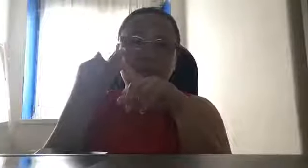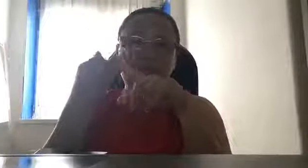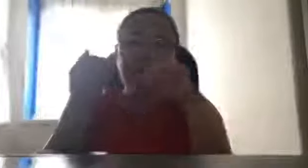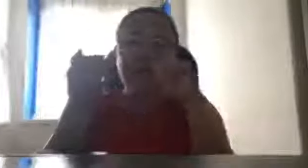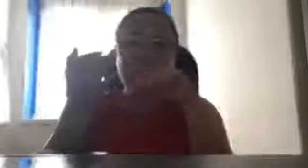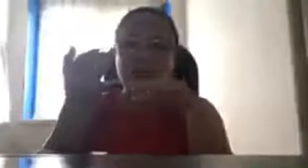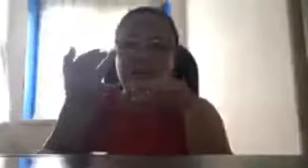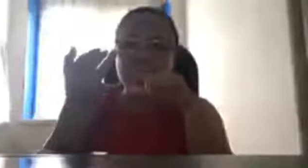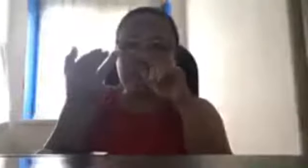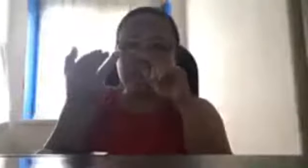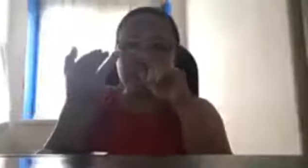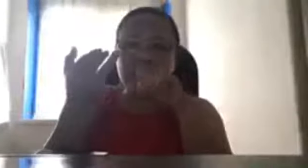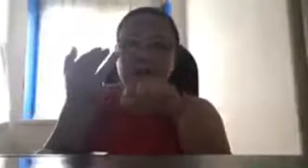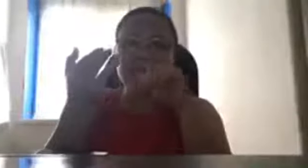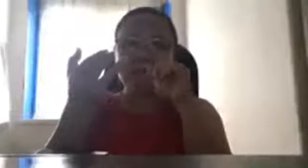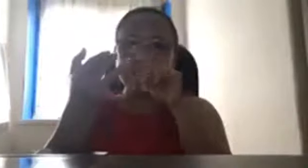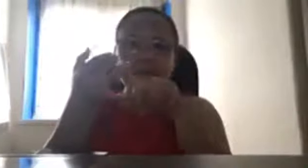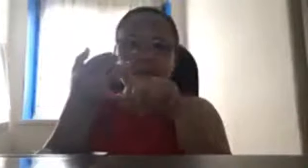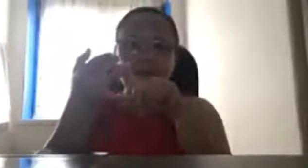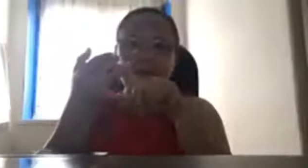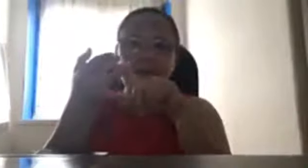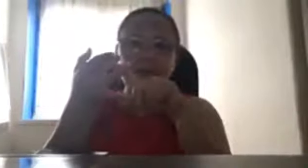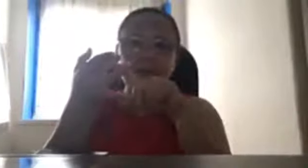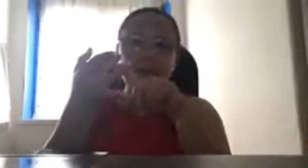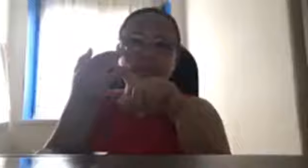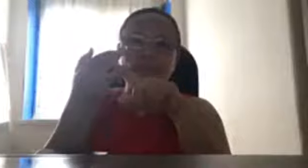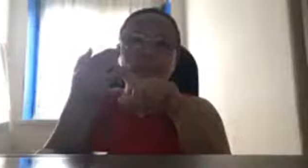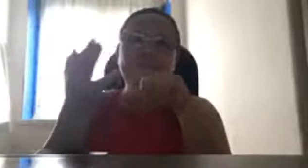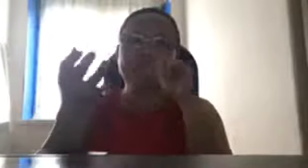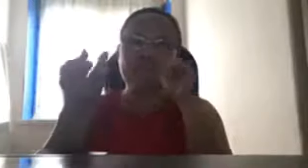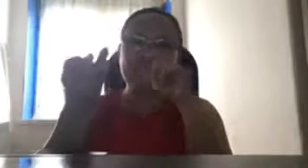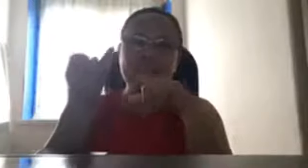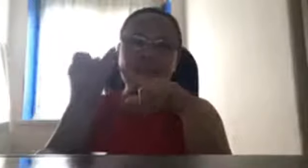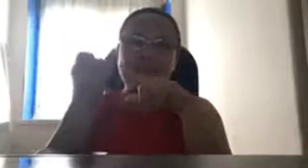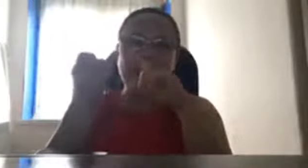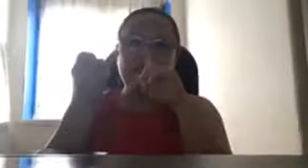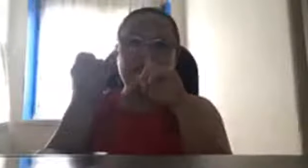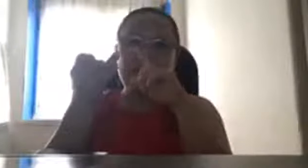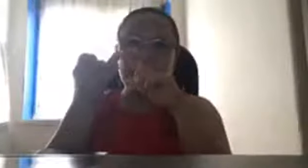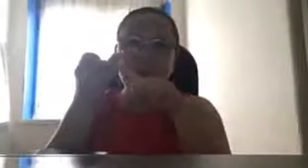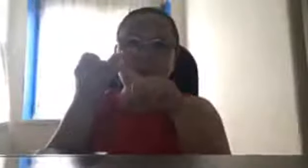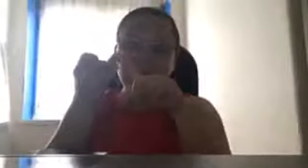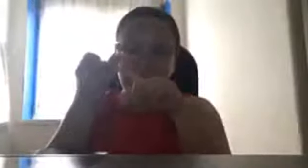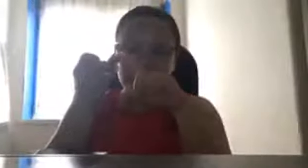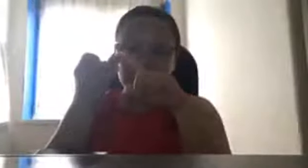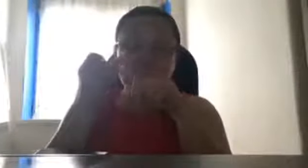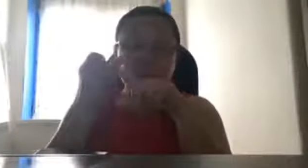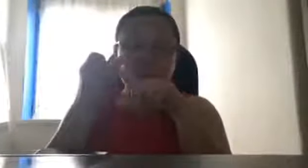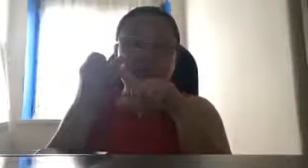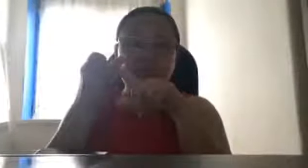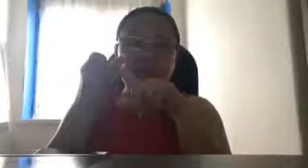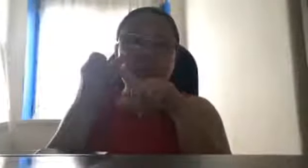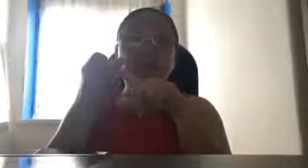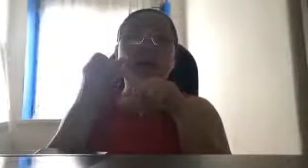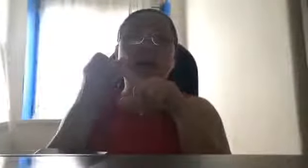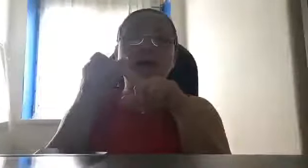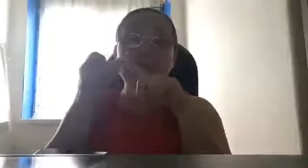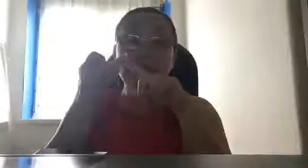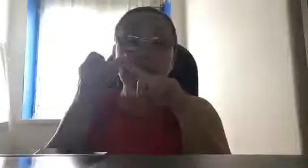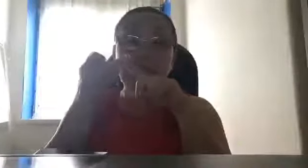Kailangan naming mag-aral, mag-trabaho, kasi, paano namin matutustusan, ang aming mga